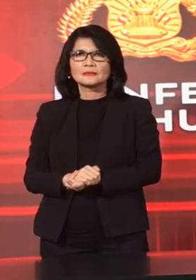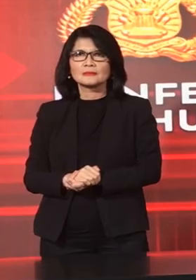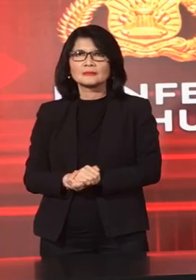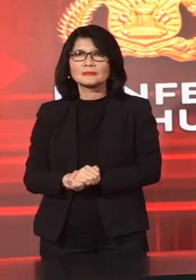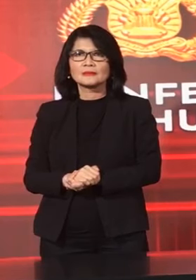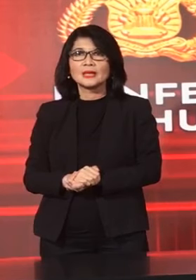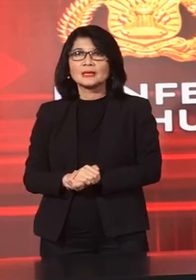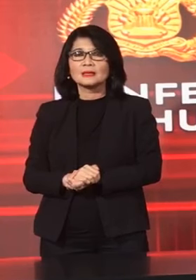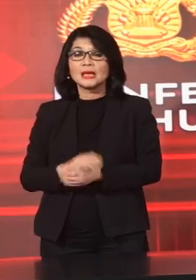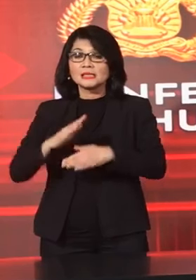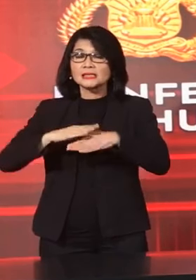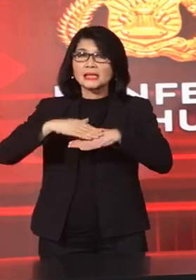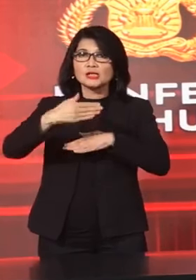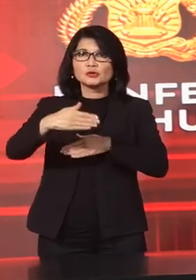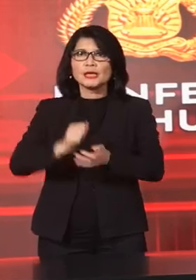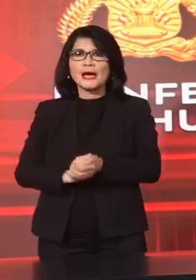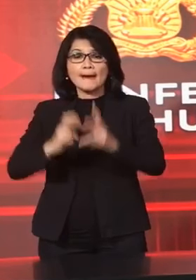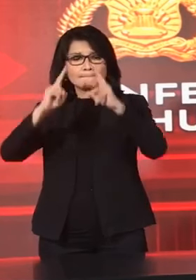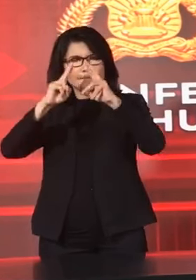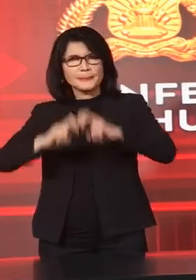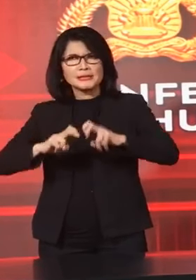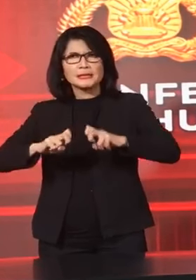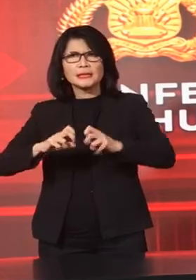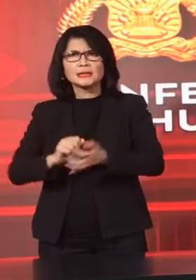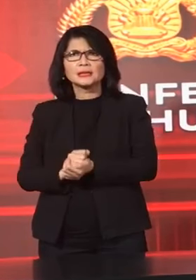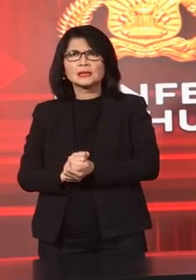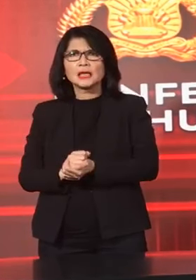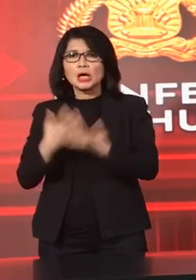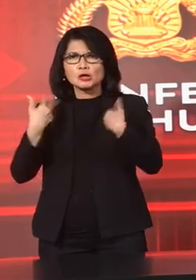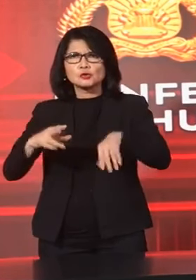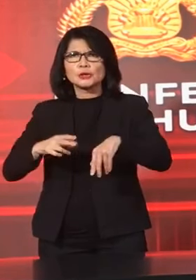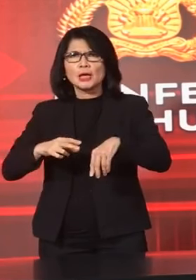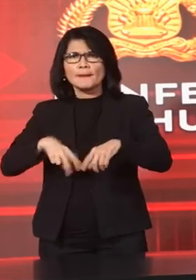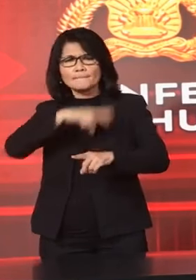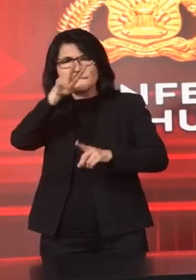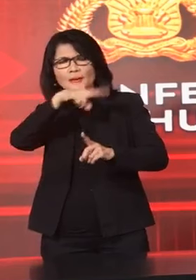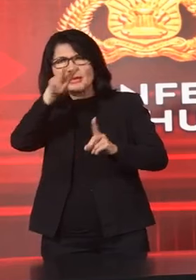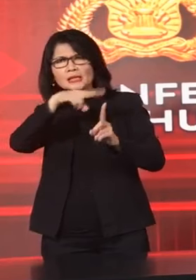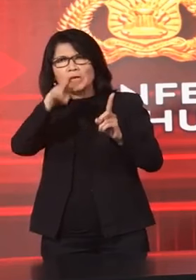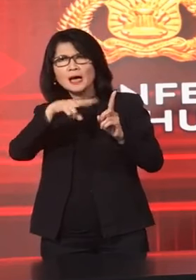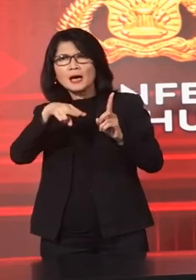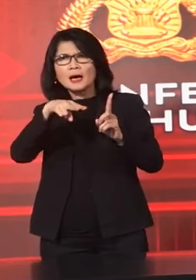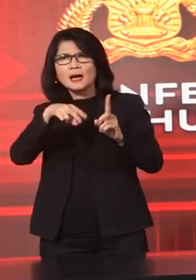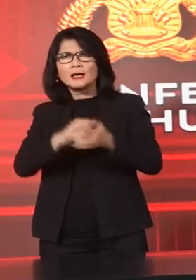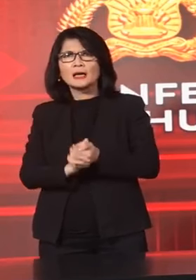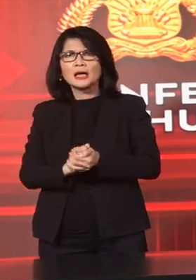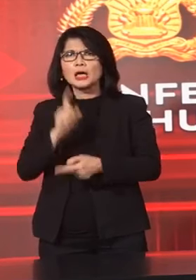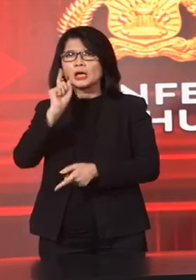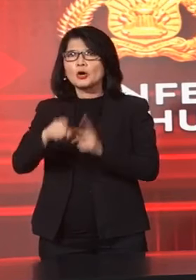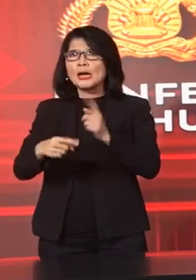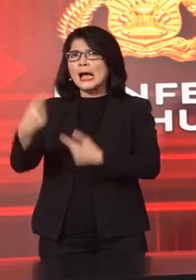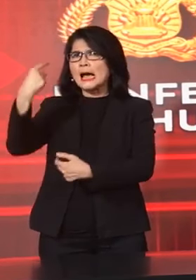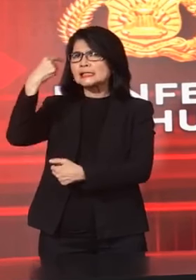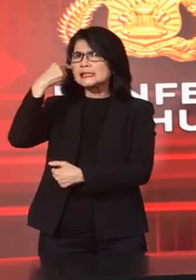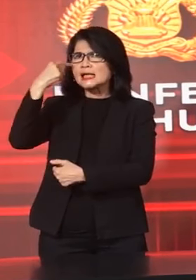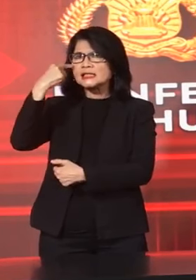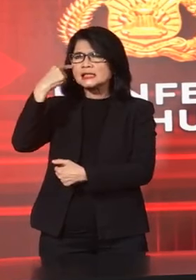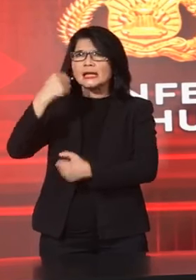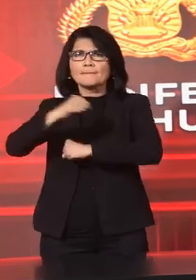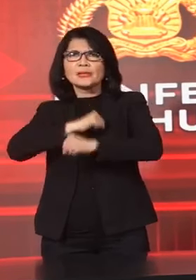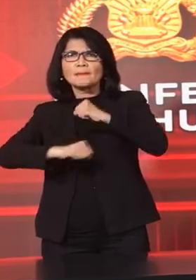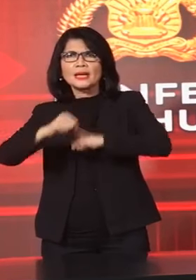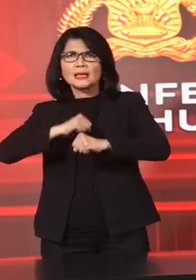Selanjutnya Penyidik Juga Telah Melakukan Pemeriksaan Terhadap Para Saksi Yang Berperan